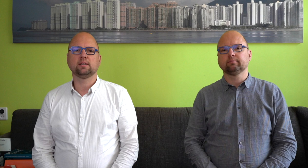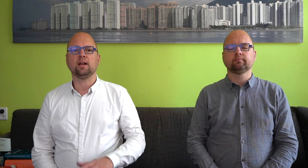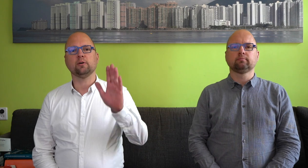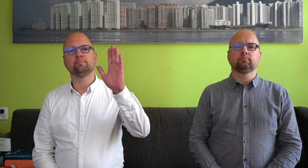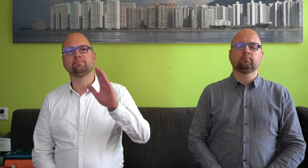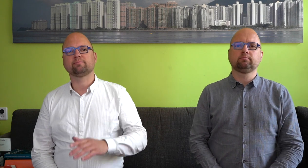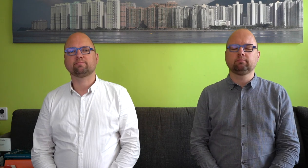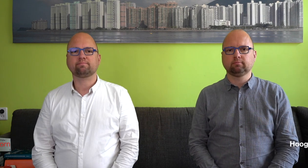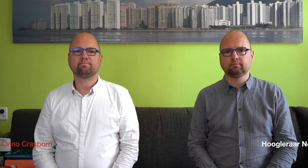Hallo.